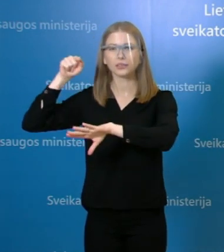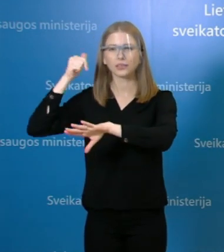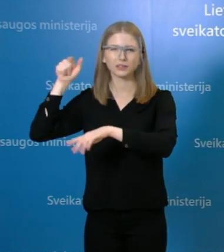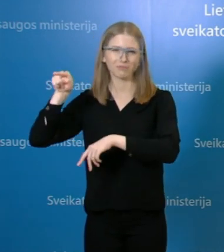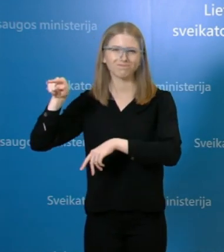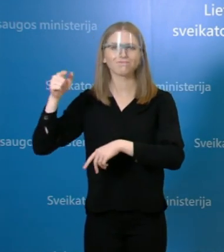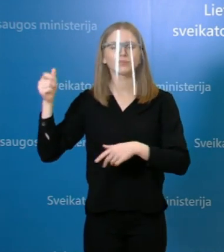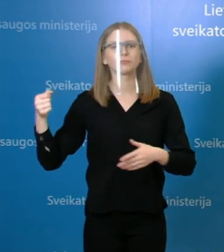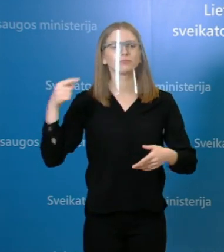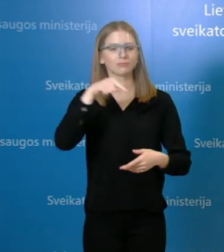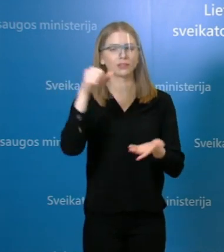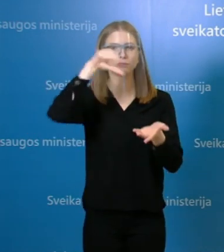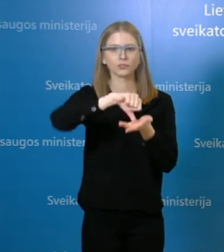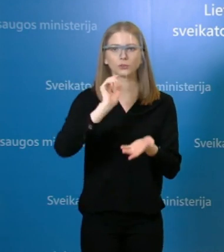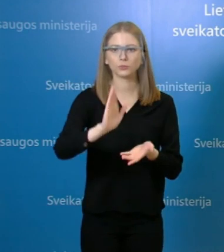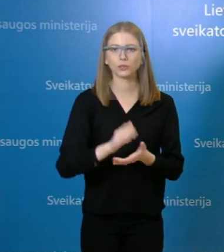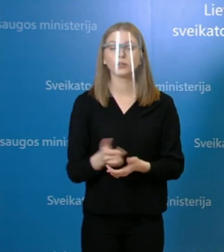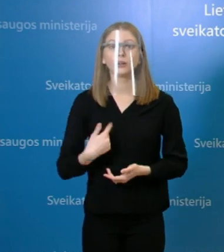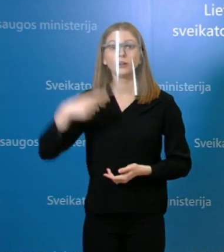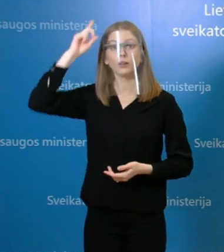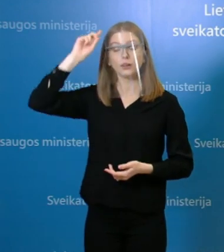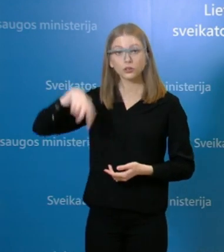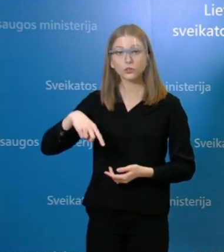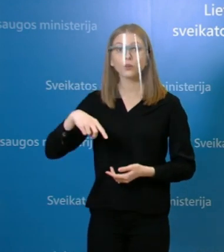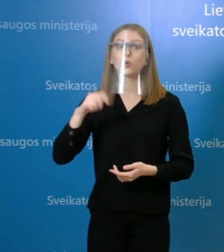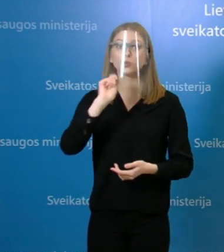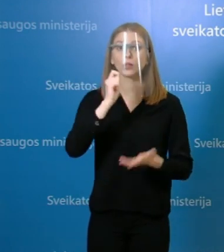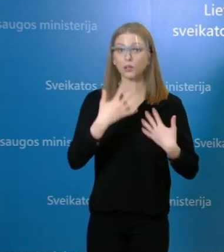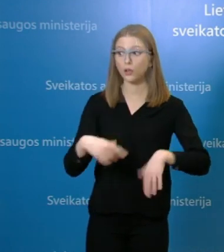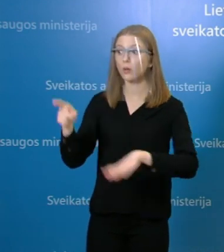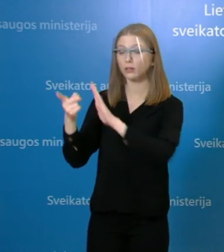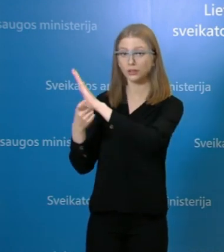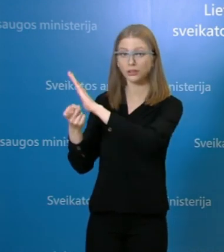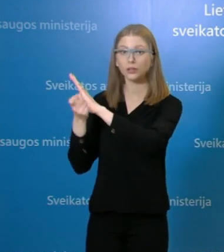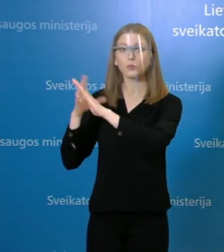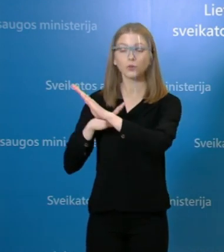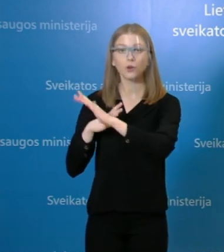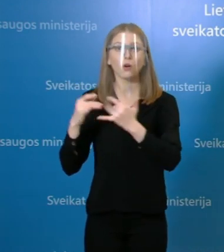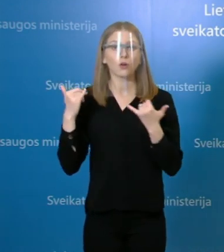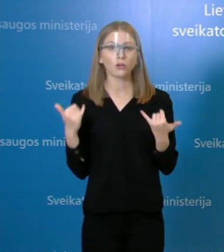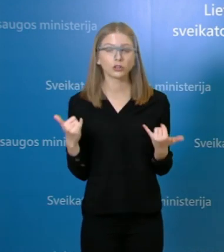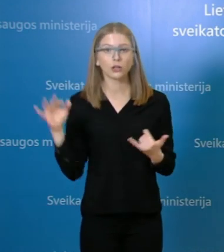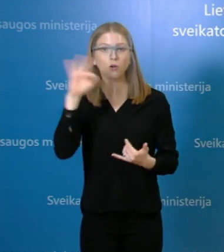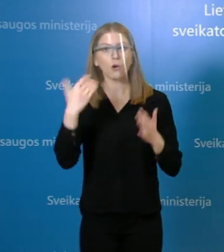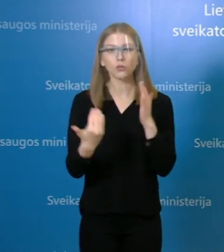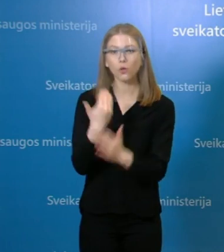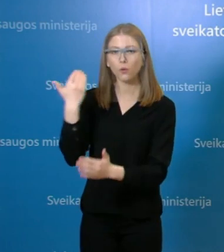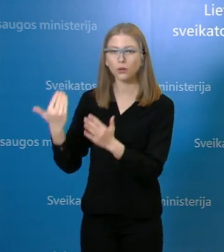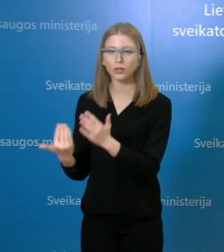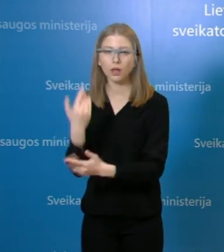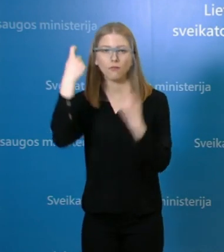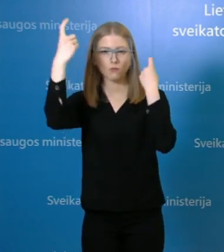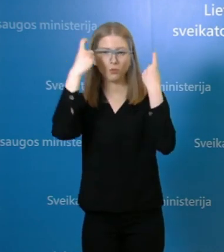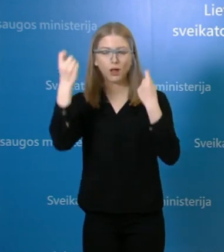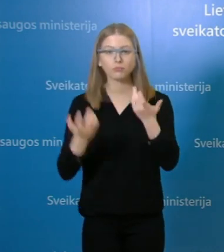ir daugumai iš jūsų jau kiek žinau, jau bendravote. Tai, na, o šiandien pasisakys apie aktualijas, pristatysiu naujausią